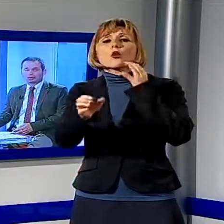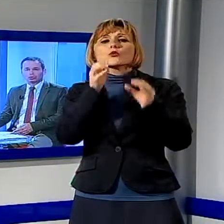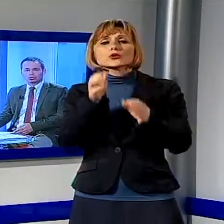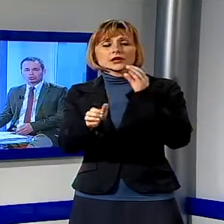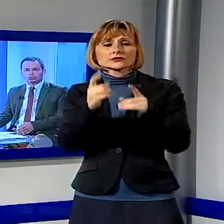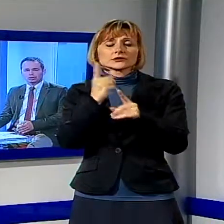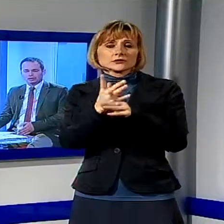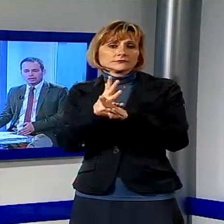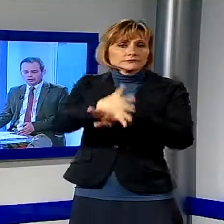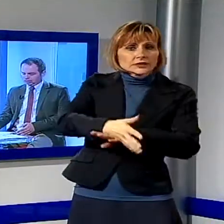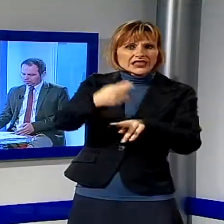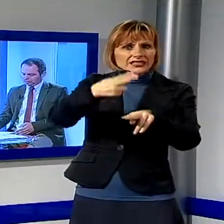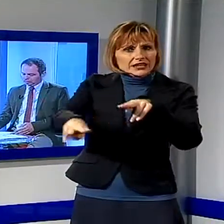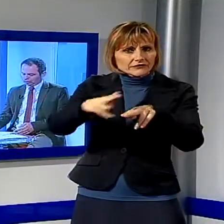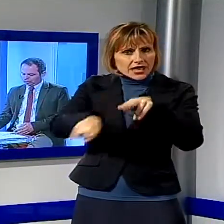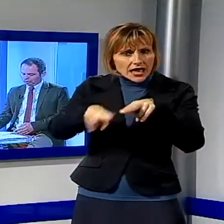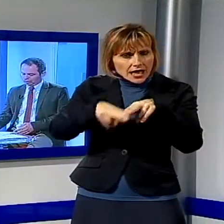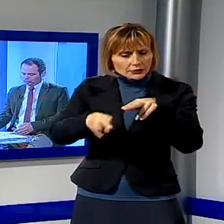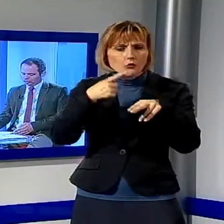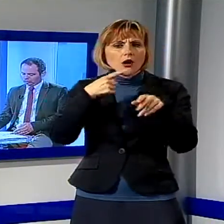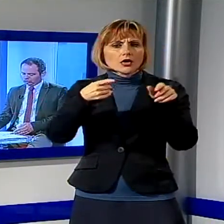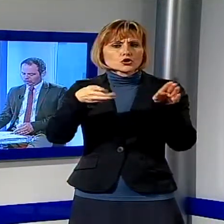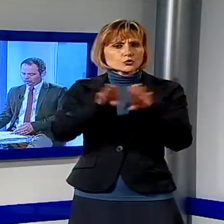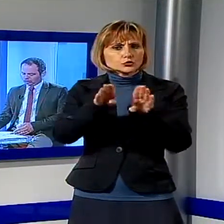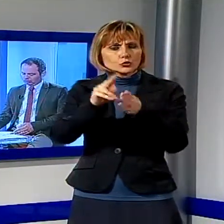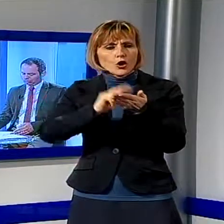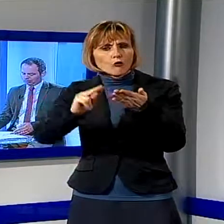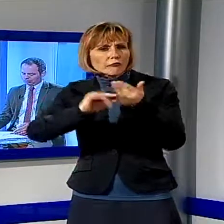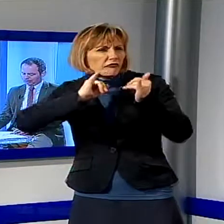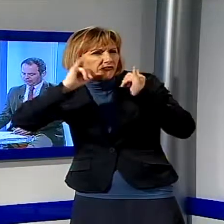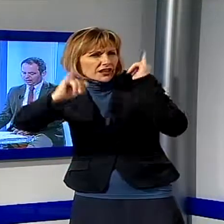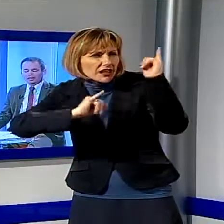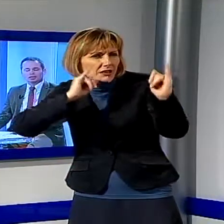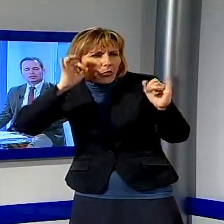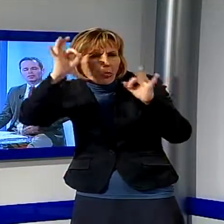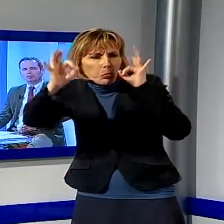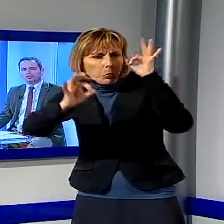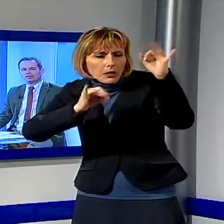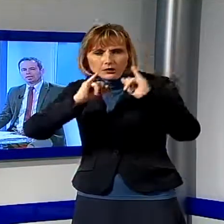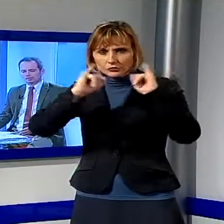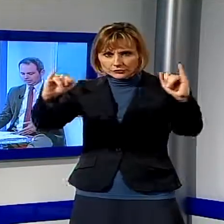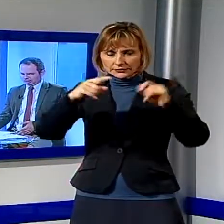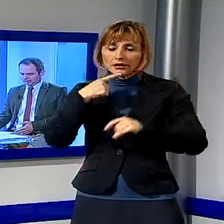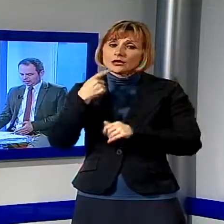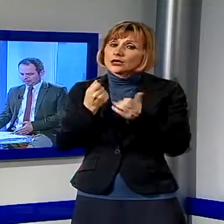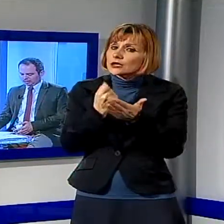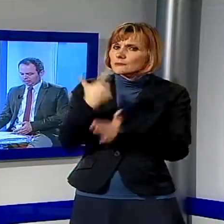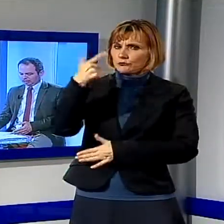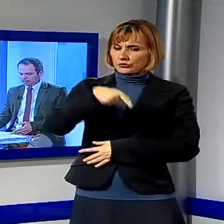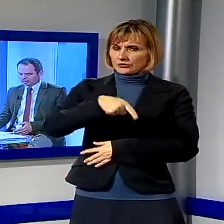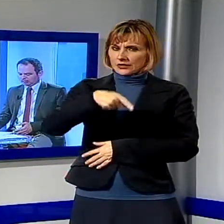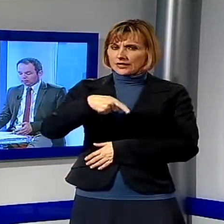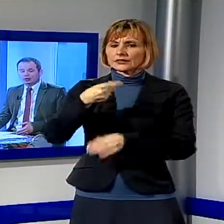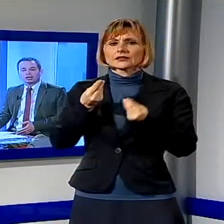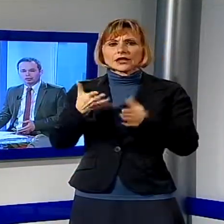abbia introdotto divieti di chiusura degli uffici nelle zone remote del Paese, ritenendo prevalente l'esigenza di